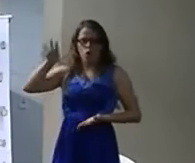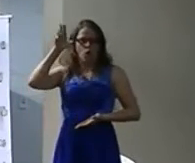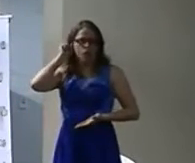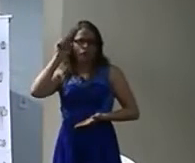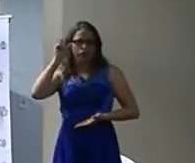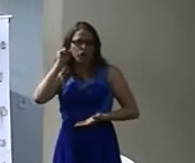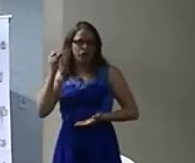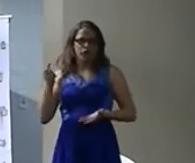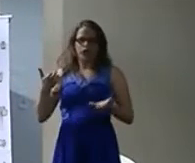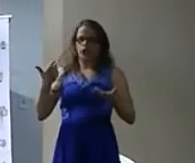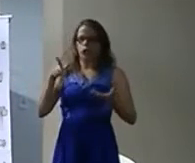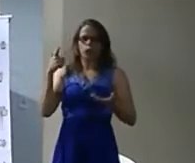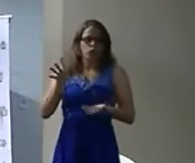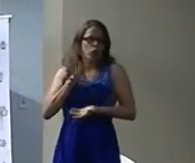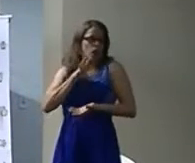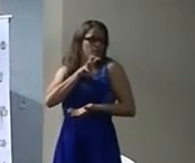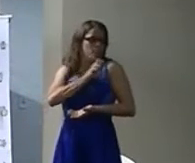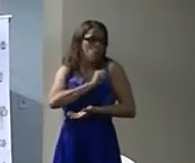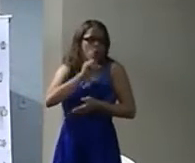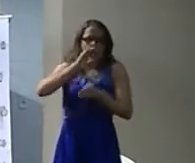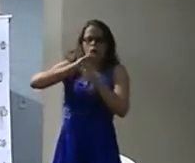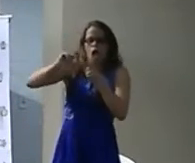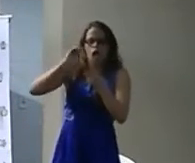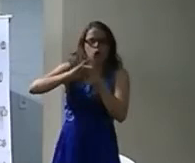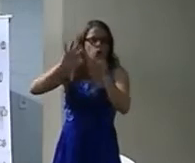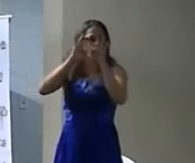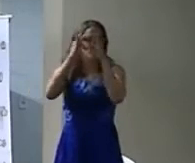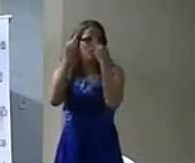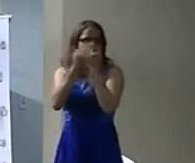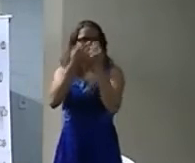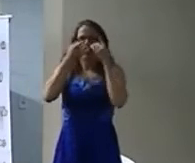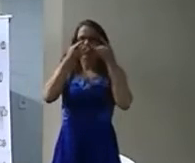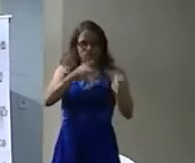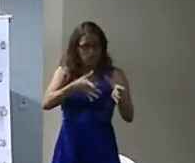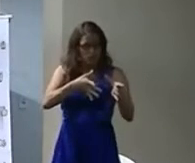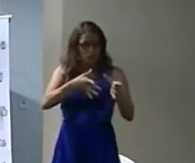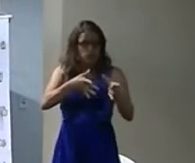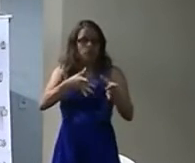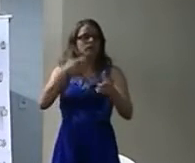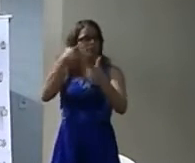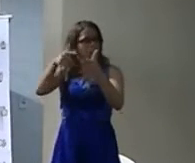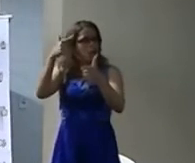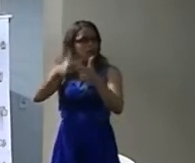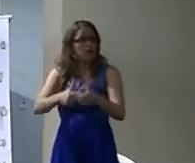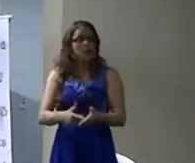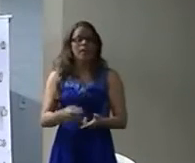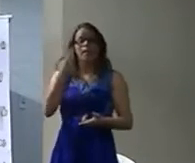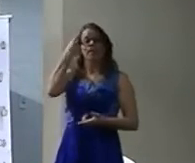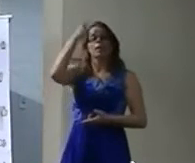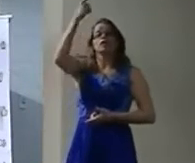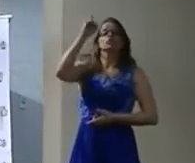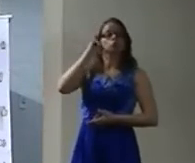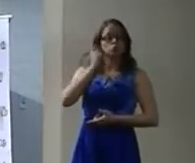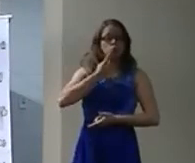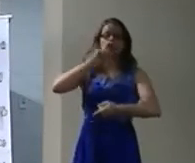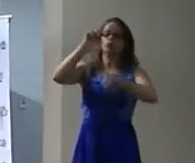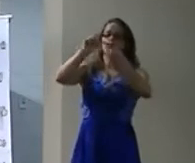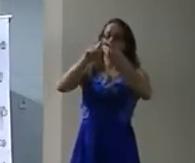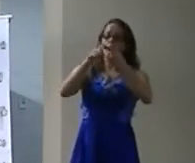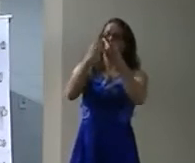afetivamente construído Um vínculo Nem com a família Nem com a escola Por favor Vamos mudar esse discurso Parece que ninguém está conseguindo